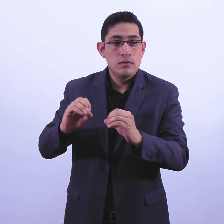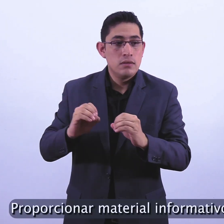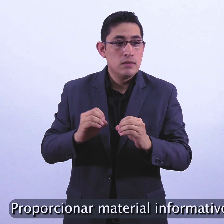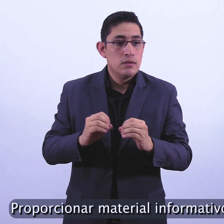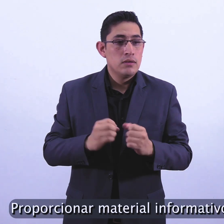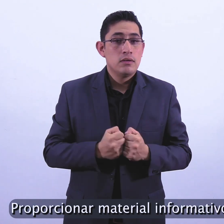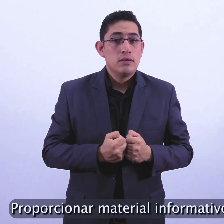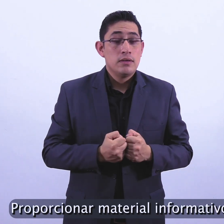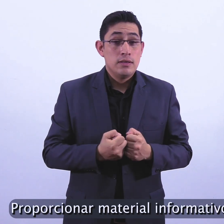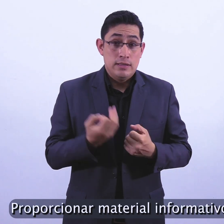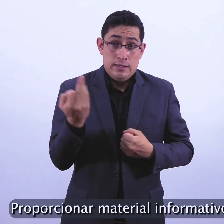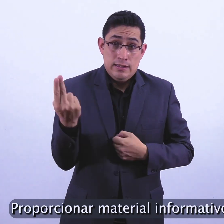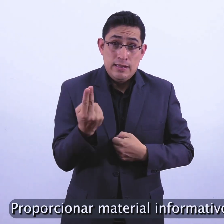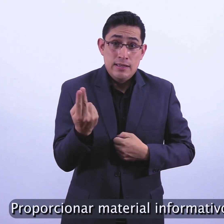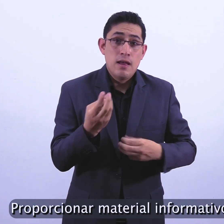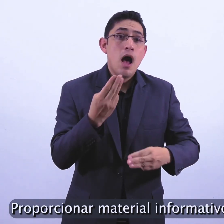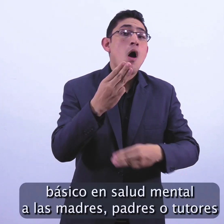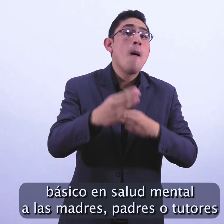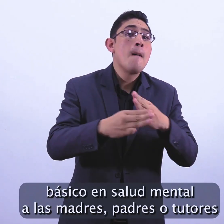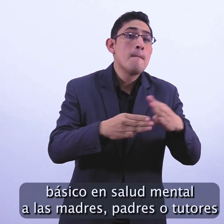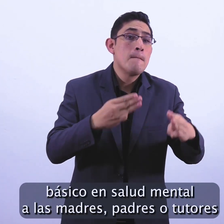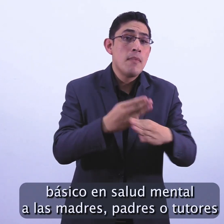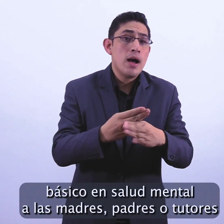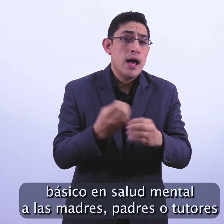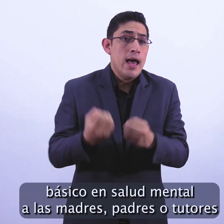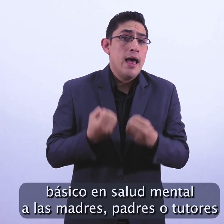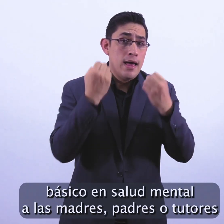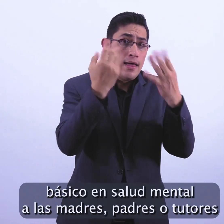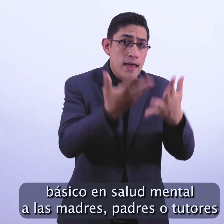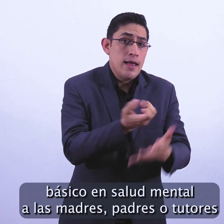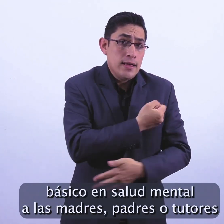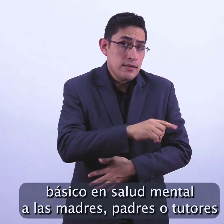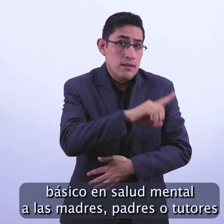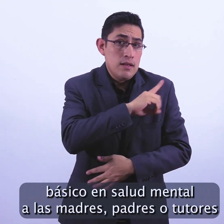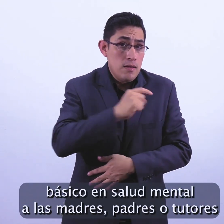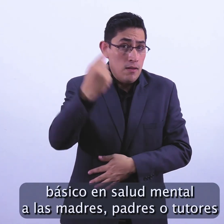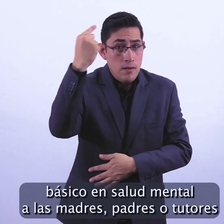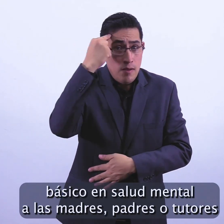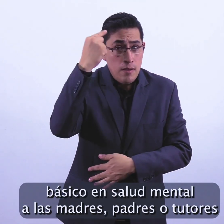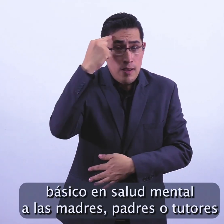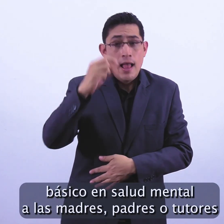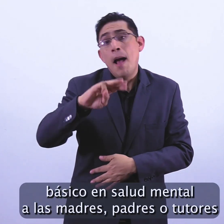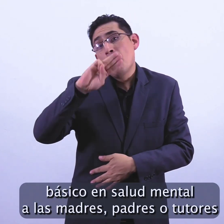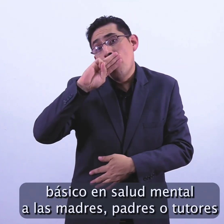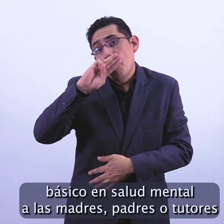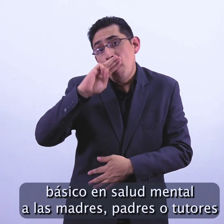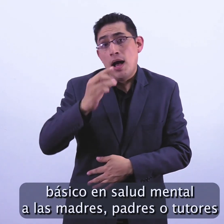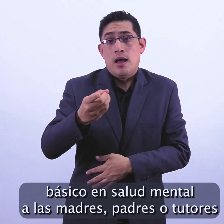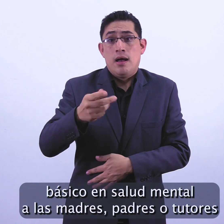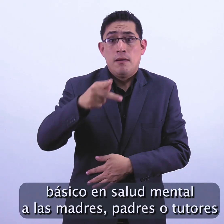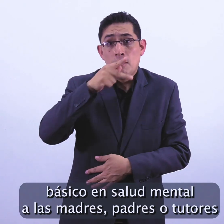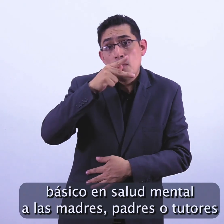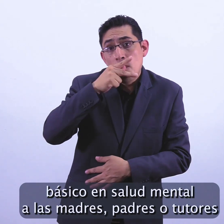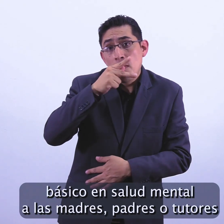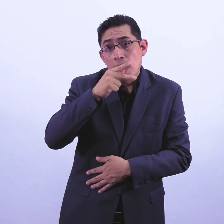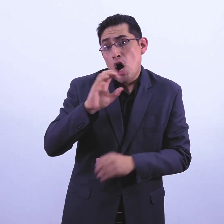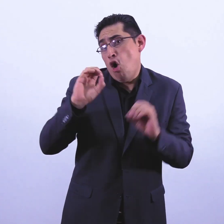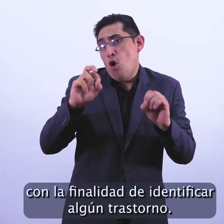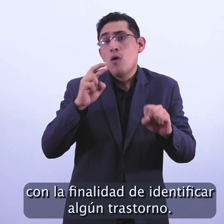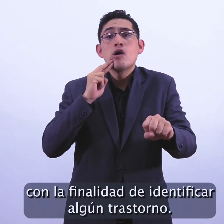Proporcionar material informativo básico en salud mental a las madres, padres o tutores con la